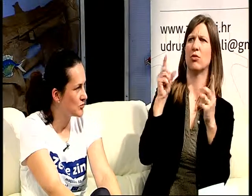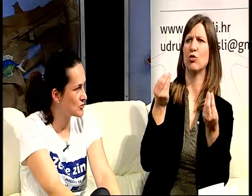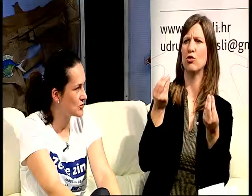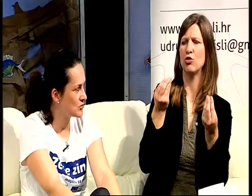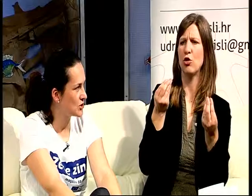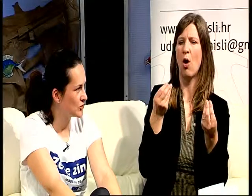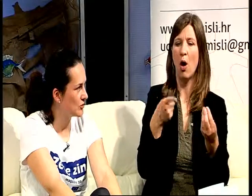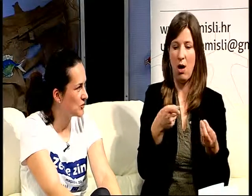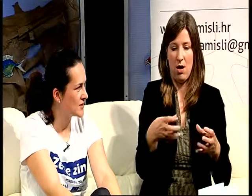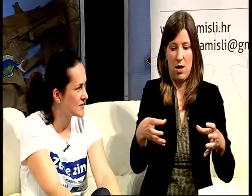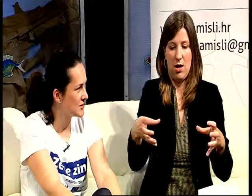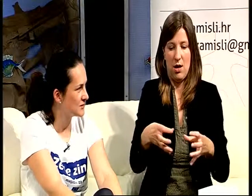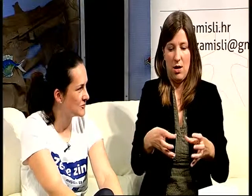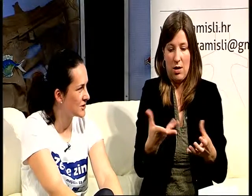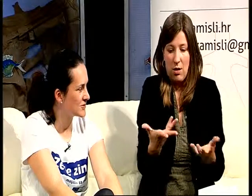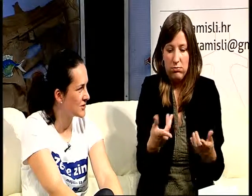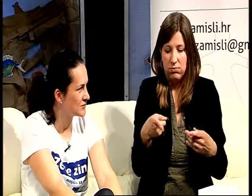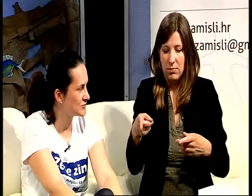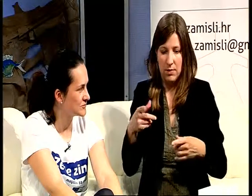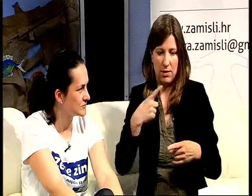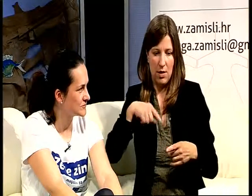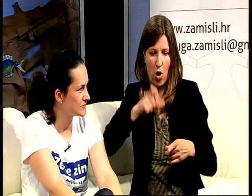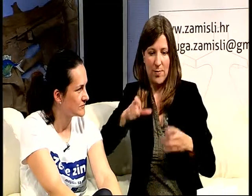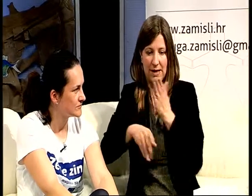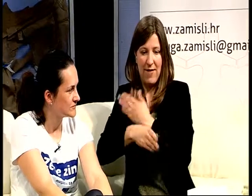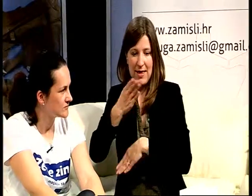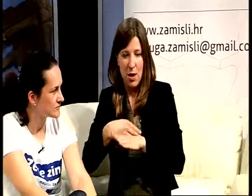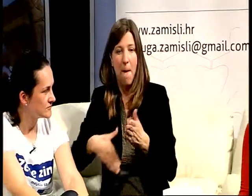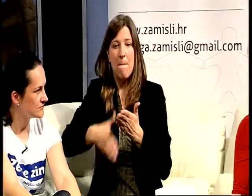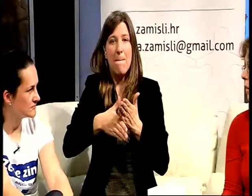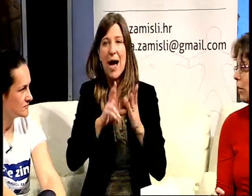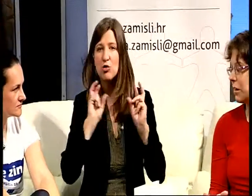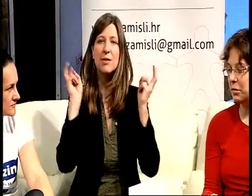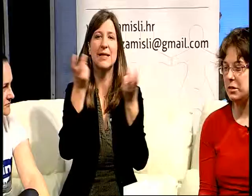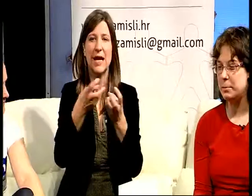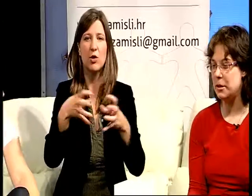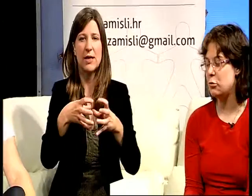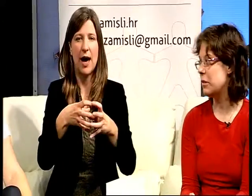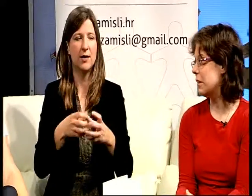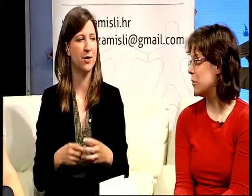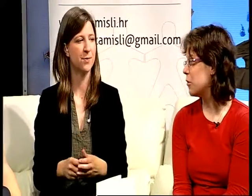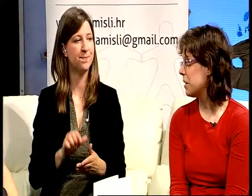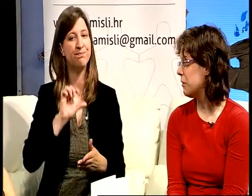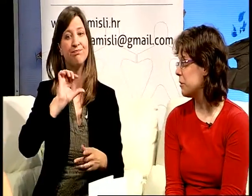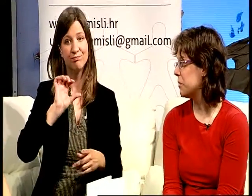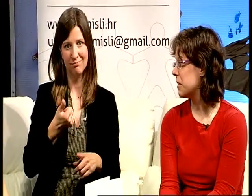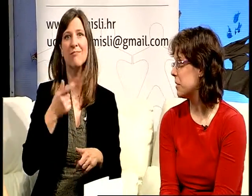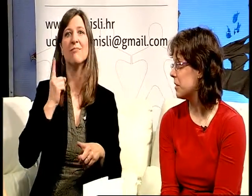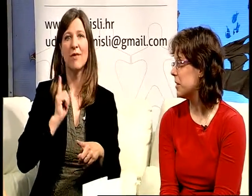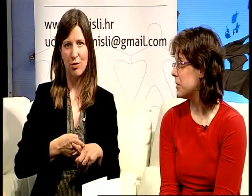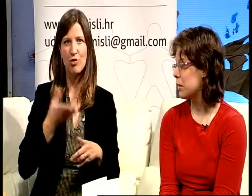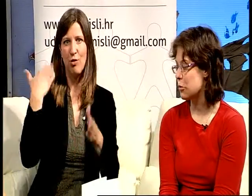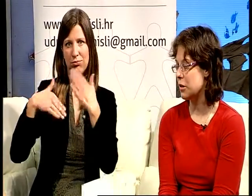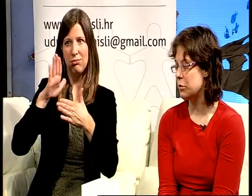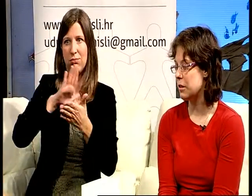pomoć u podršku općenito populaciji mladih u gradu Zagreba? Da, mislim da smo tu nekako okrenuli priču na neočekivano jer